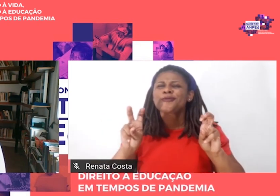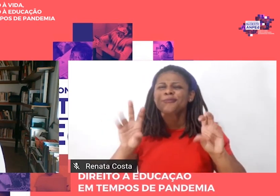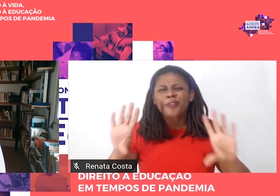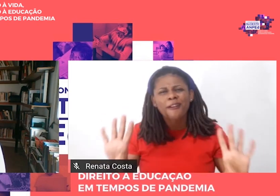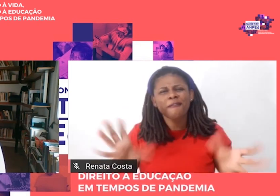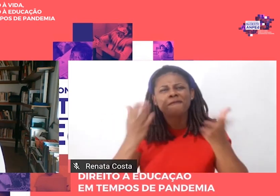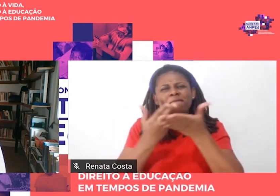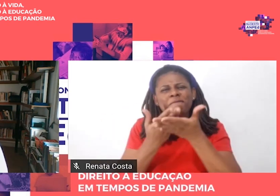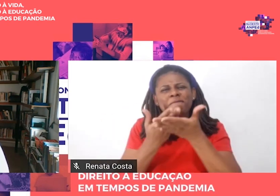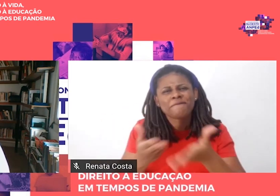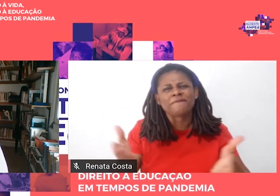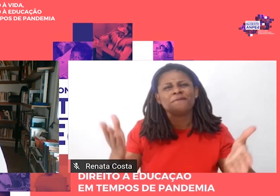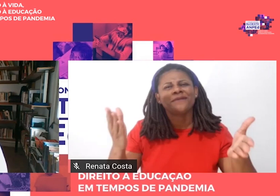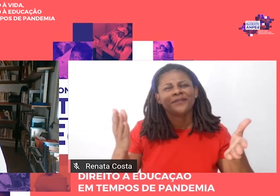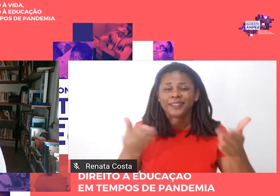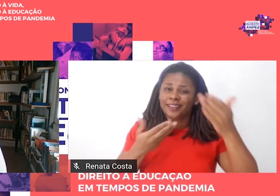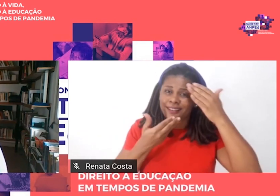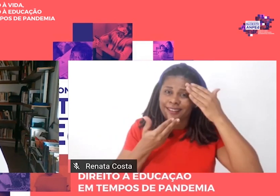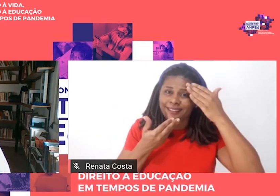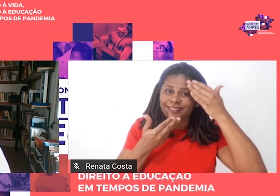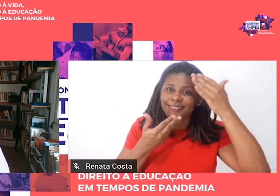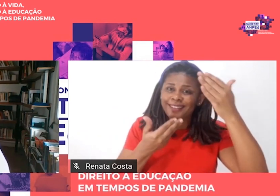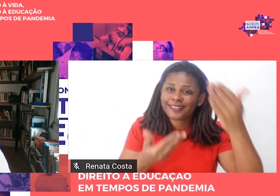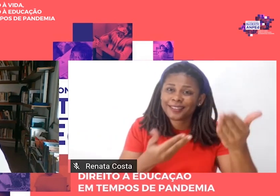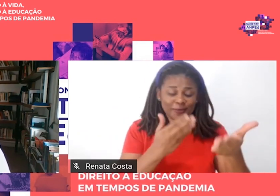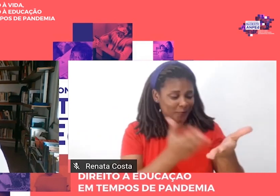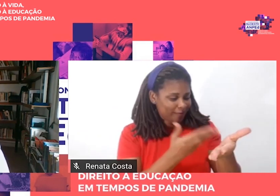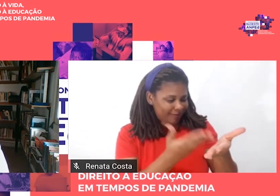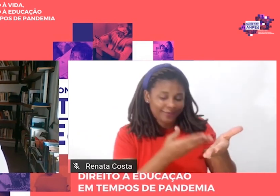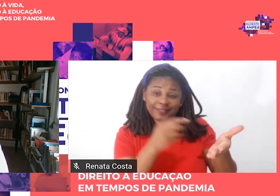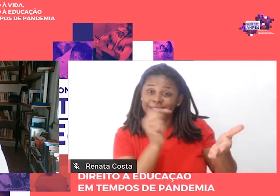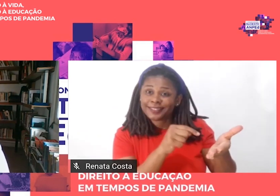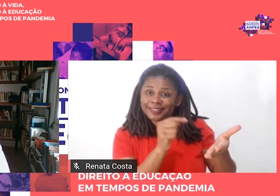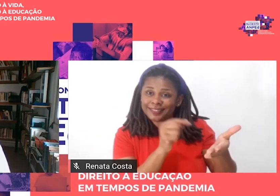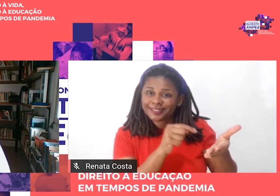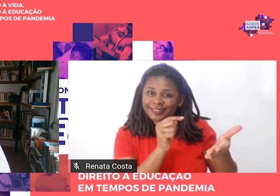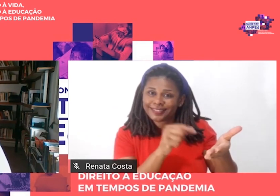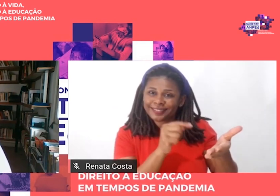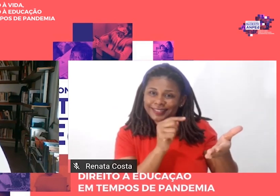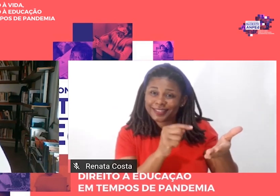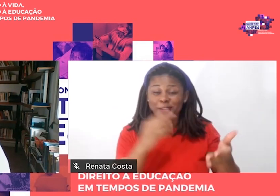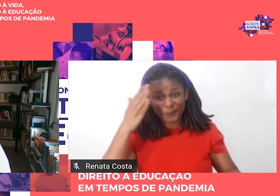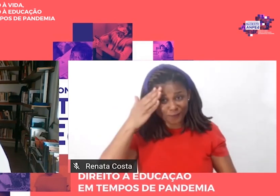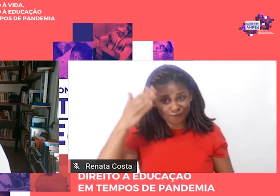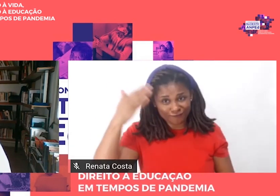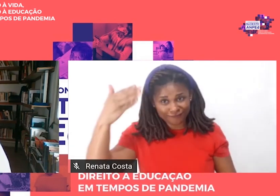agradecimento à escolha desse livro como um livro homenageado